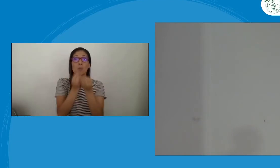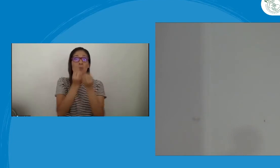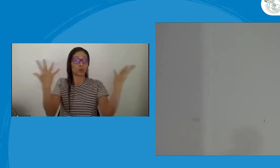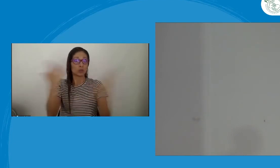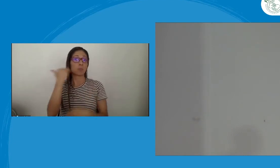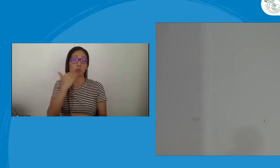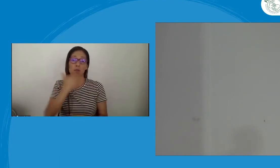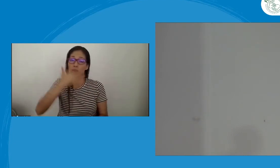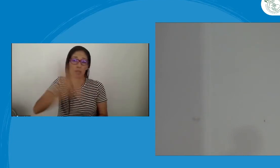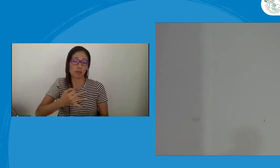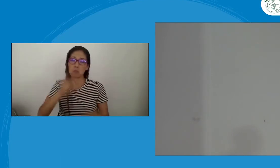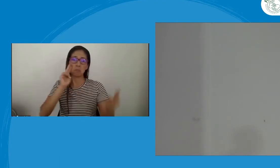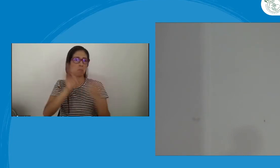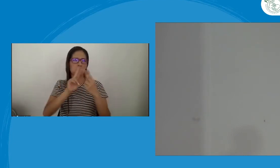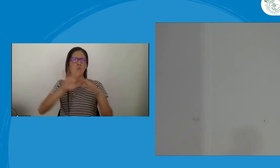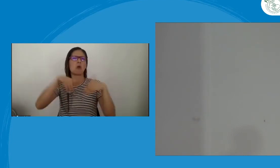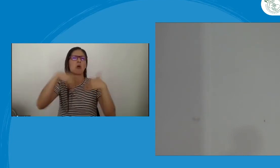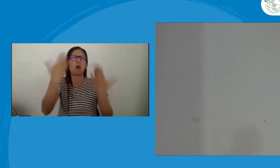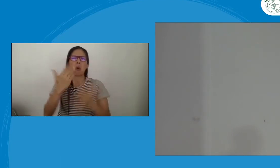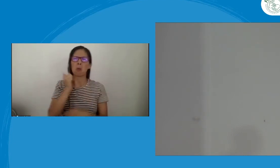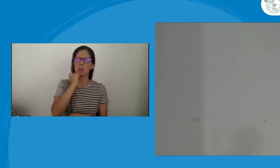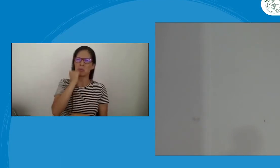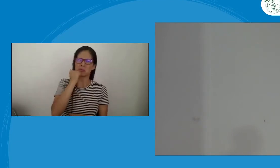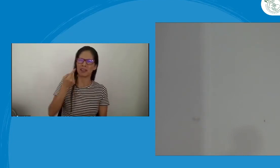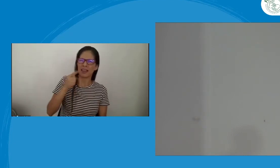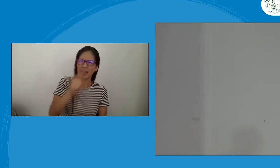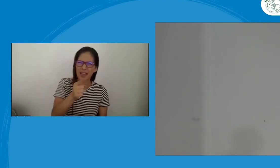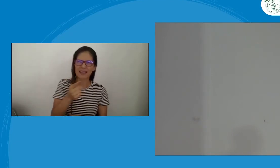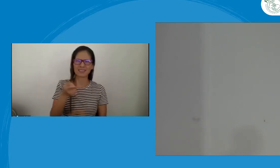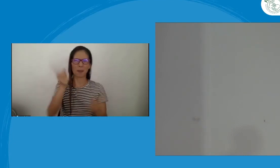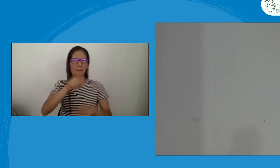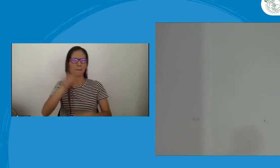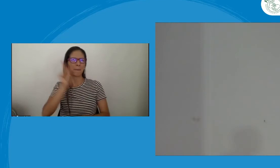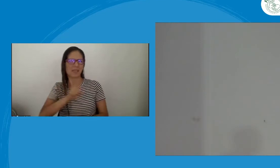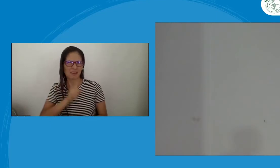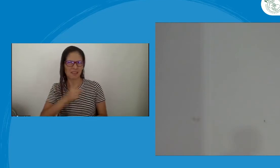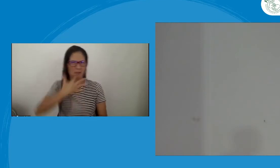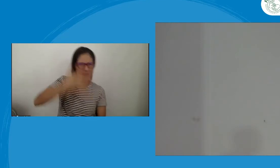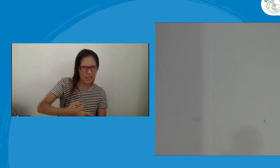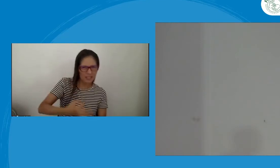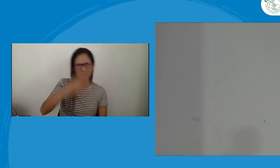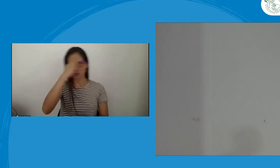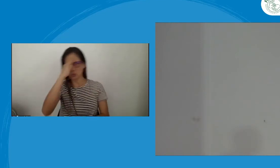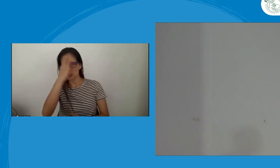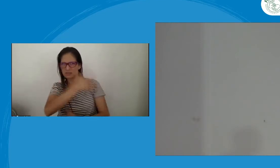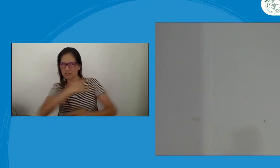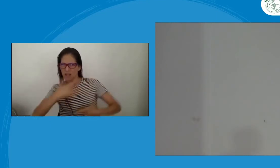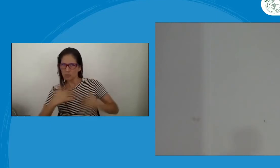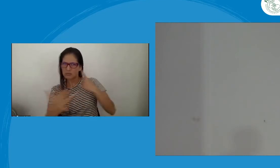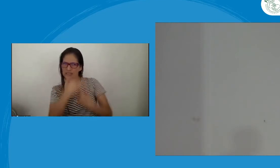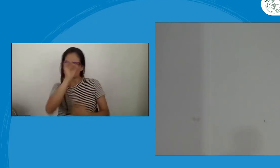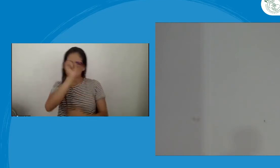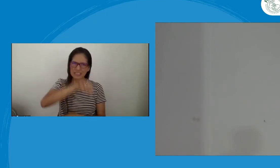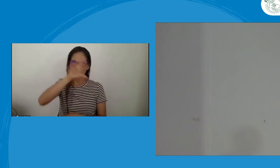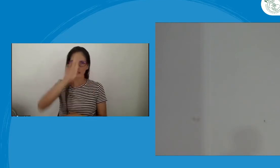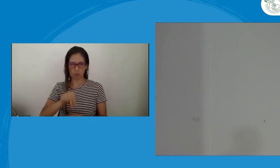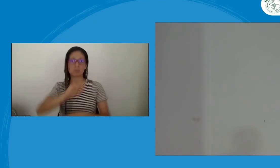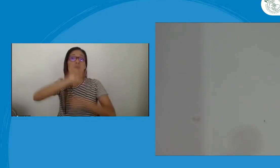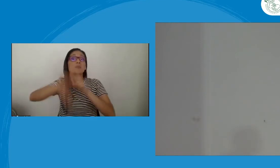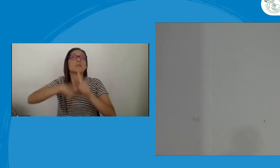con ellas, que realmente pues algunas mujeres no conocían muchas situaciones, como qué es eso, qué es la menstruación,